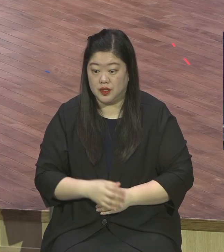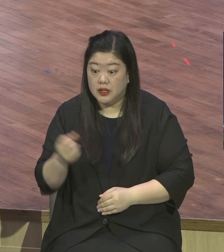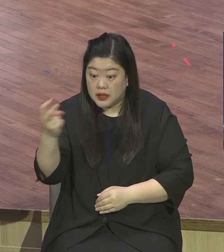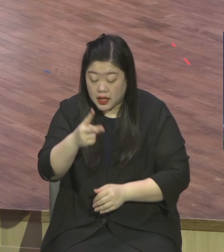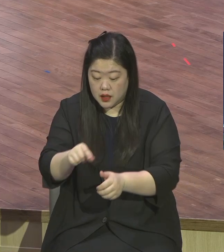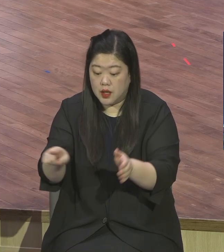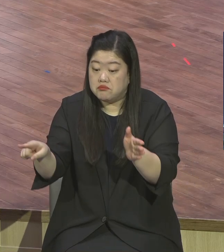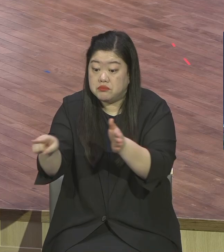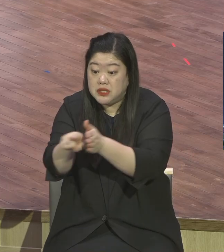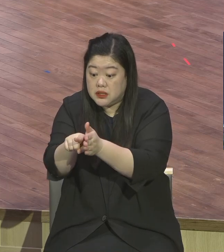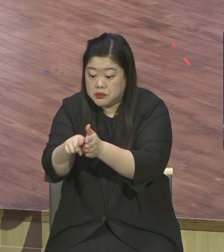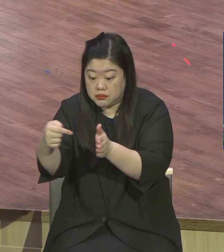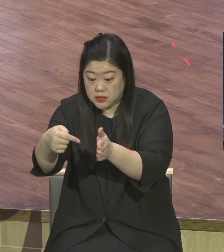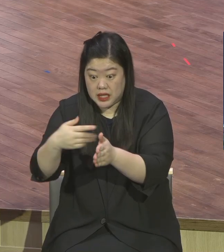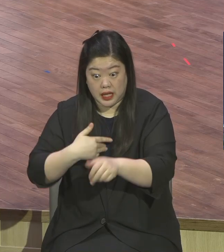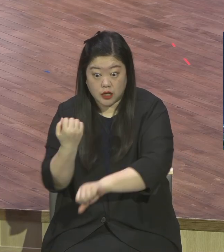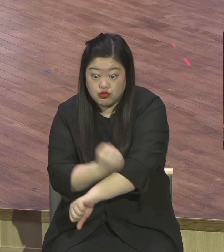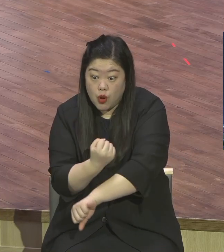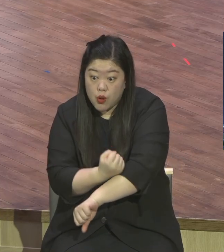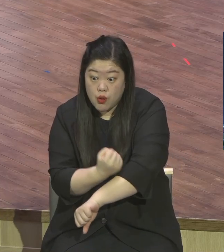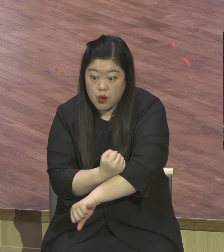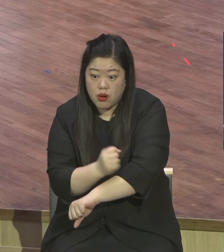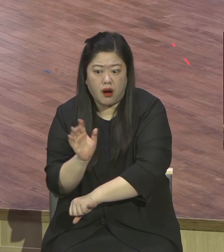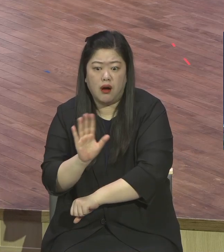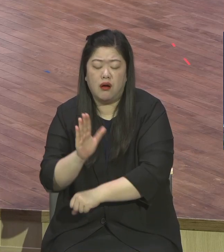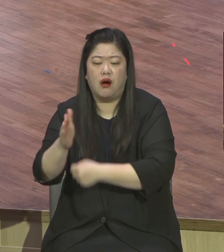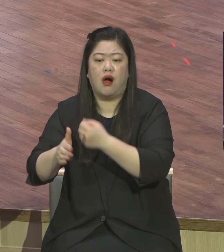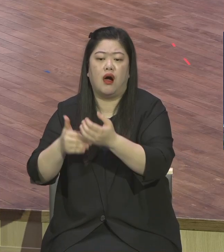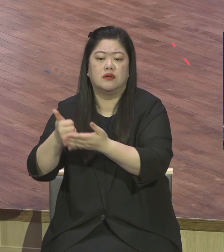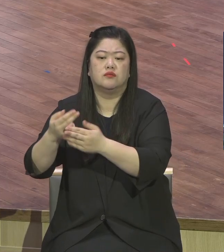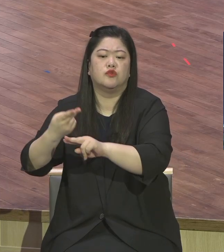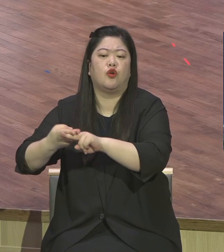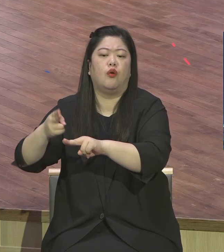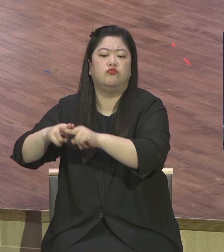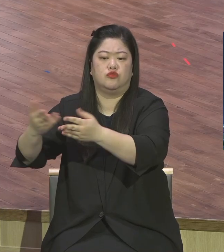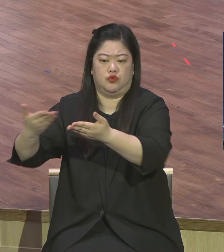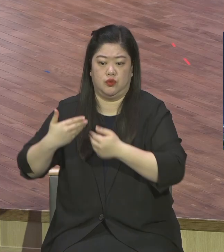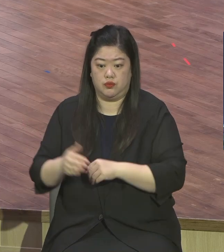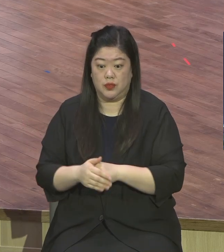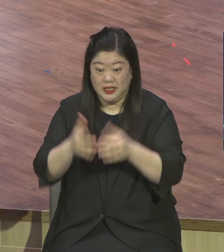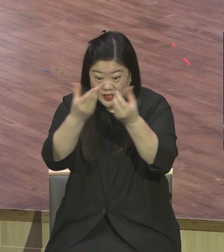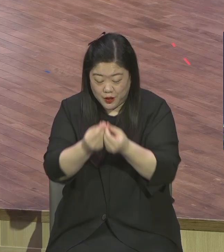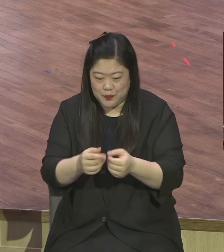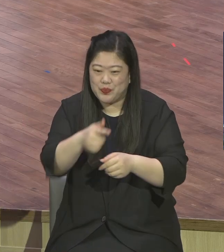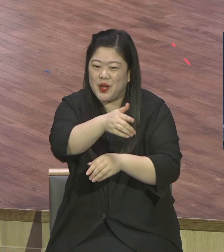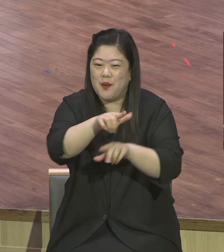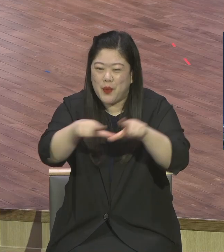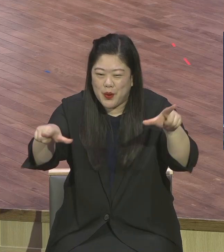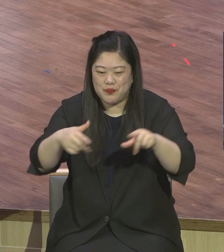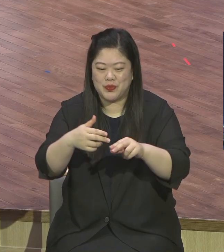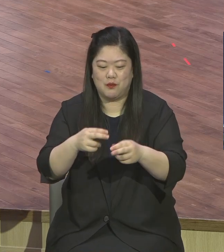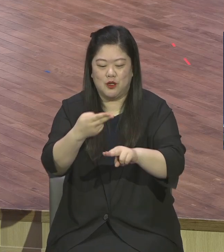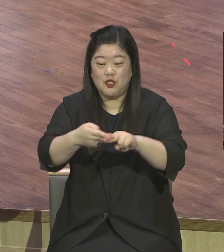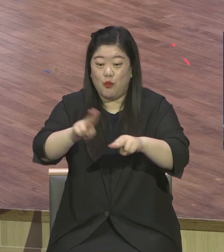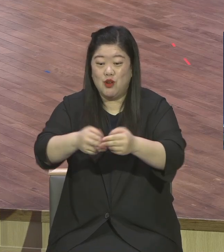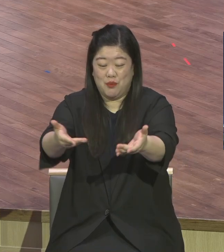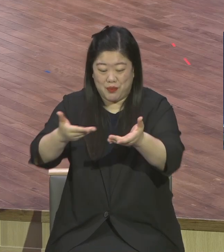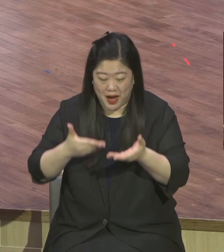선물 받는데 주저할 게 뭐가 있어요 선물 주면 감사합니다 받으면 되지 그 값을 칩니까